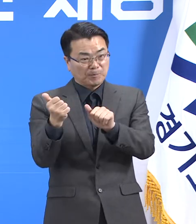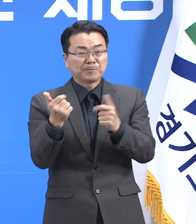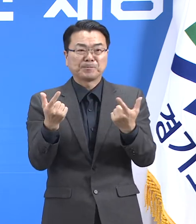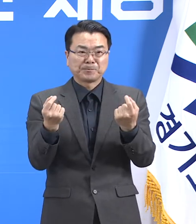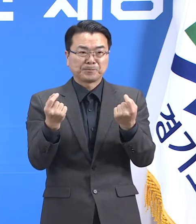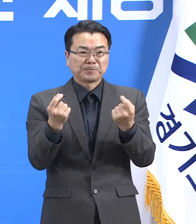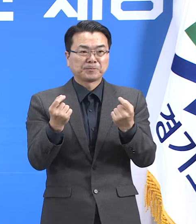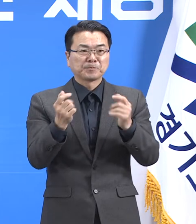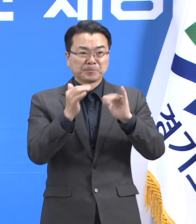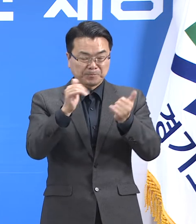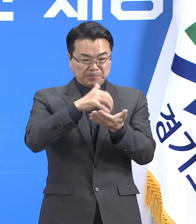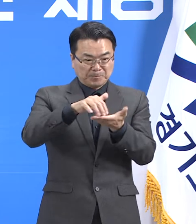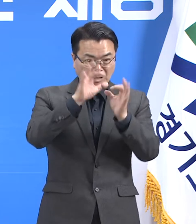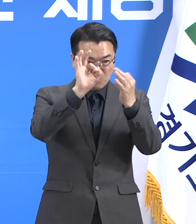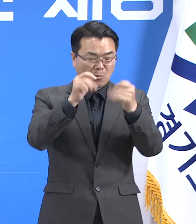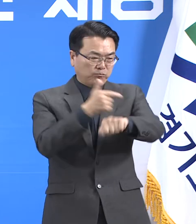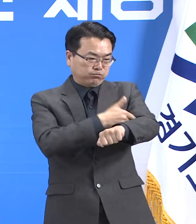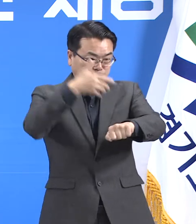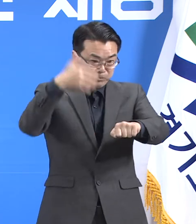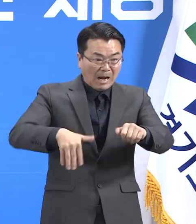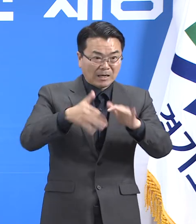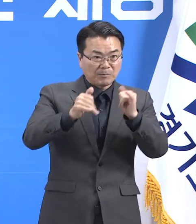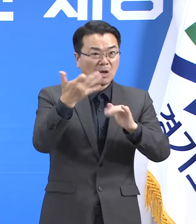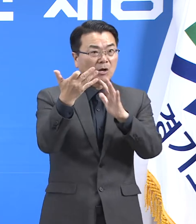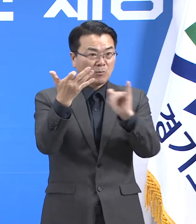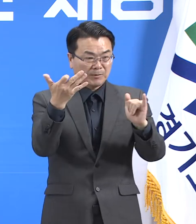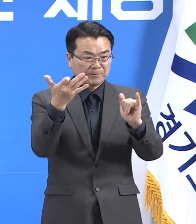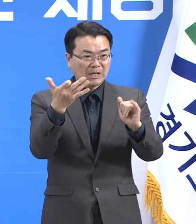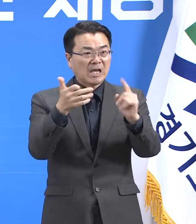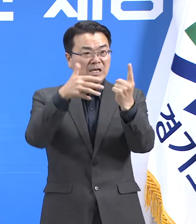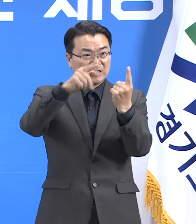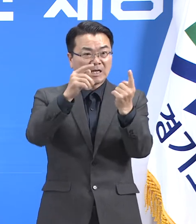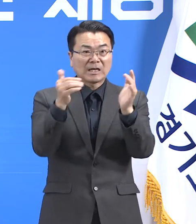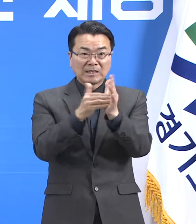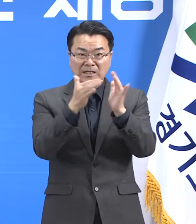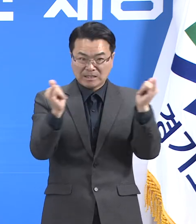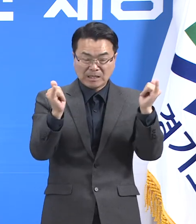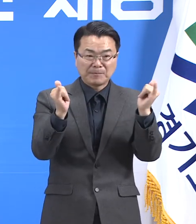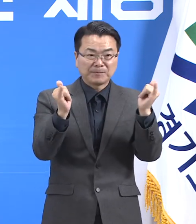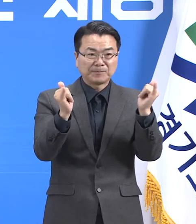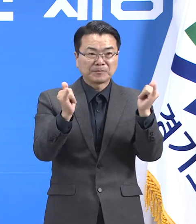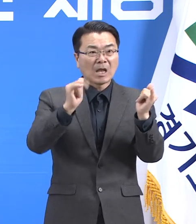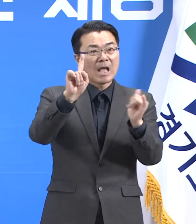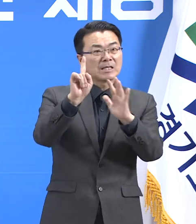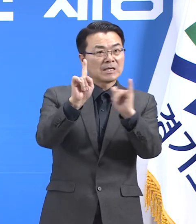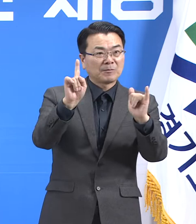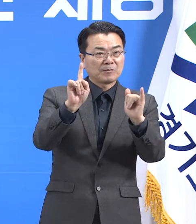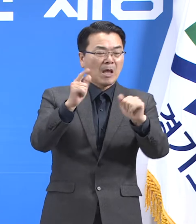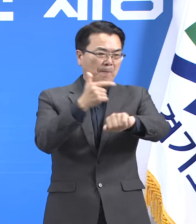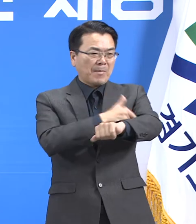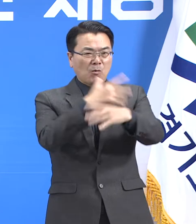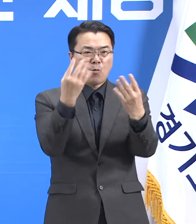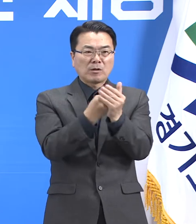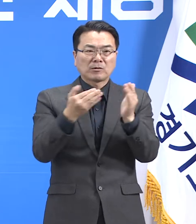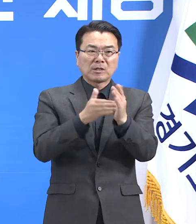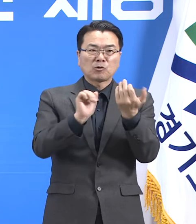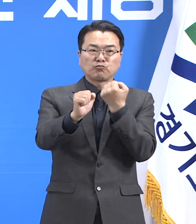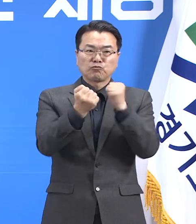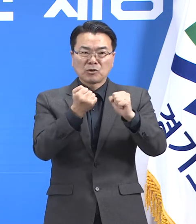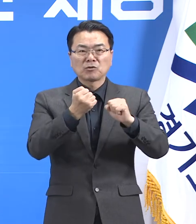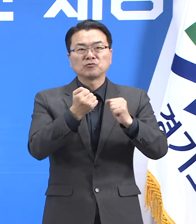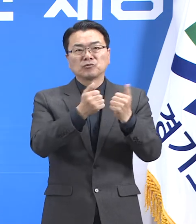사망자 중 백신 미접종자는 19명, 1차 접종 완료자는 3명이고 백신 접종 완료자는